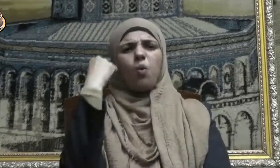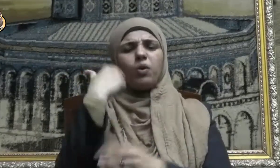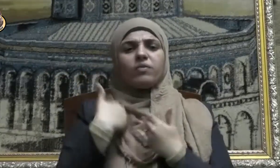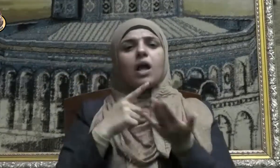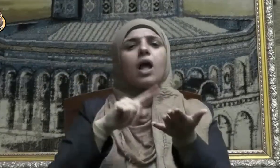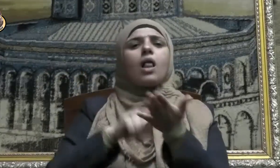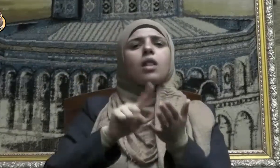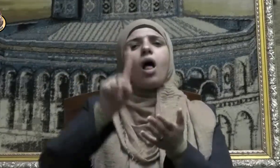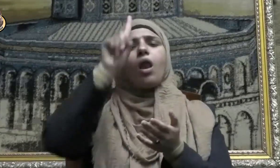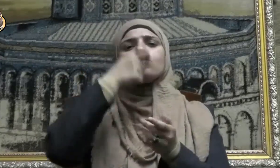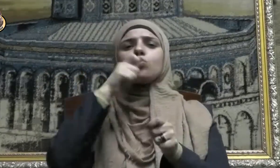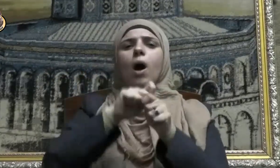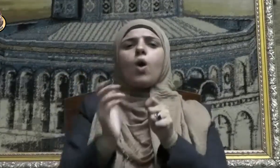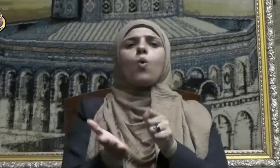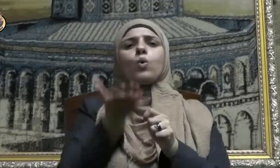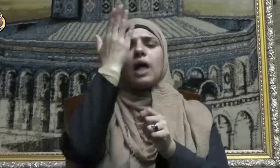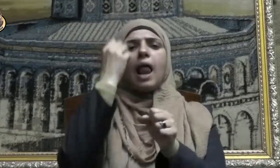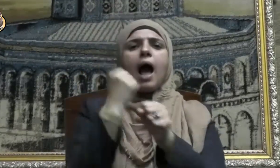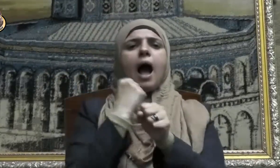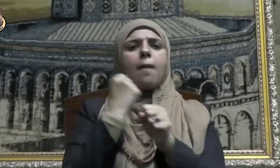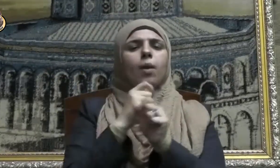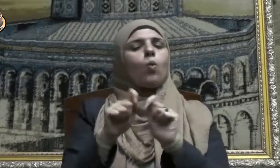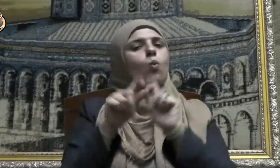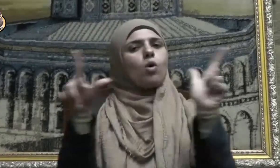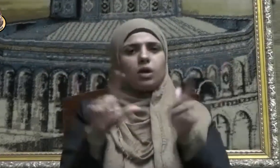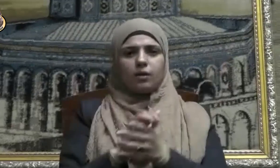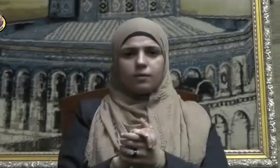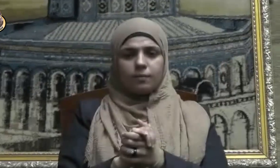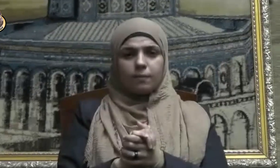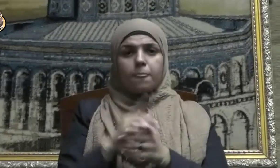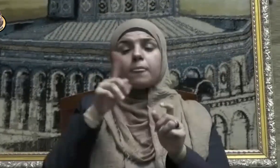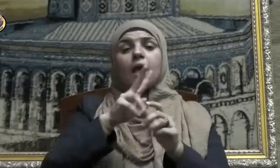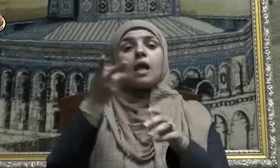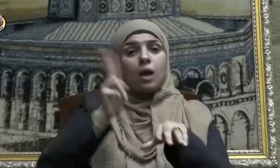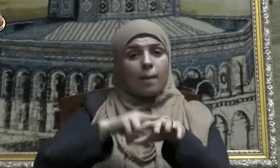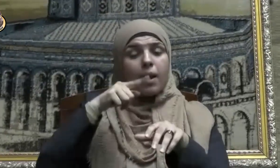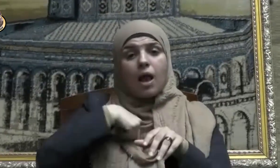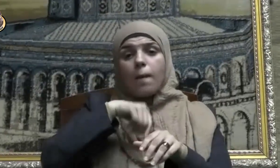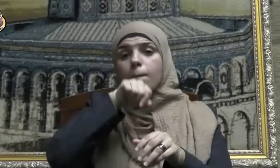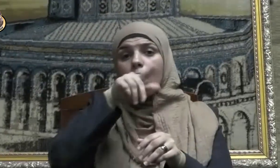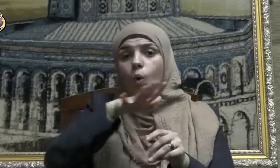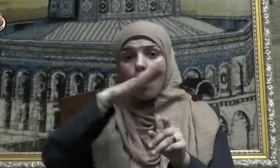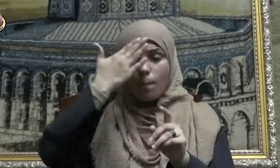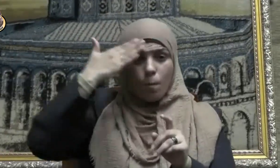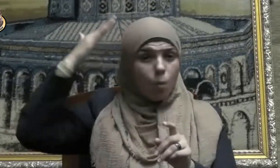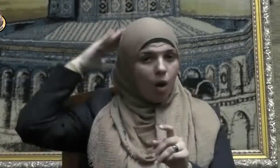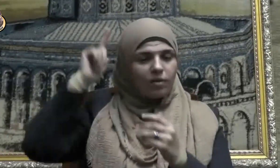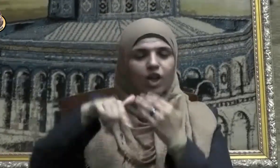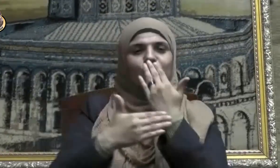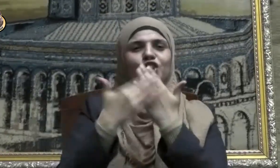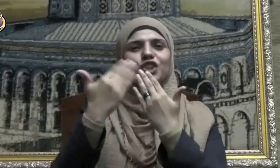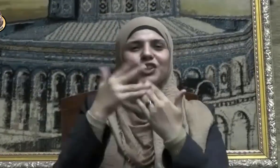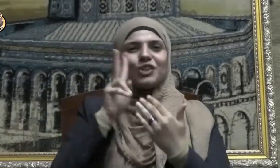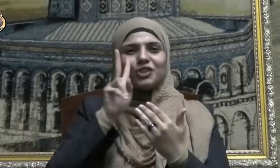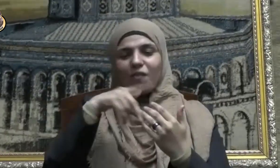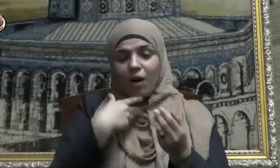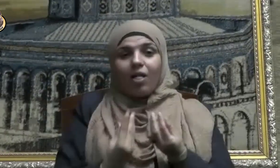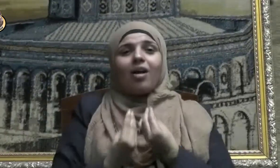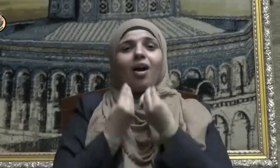بما يعملون محيط غير أن المنافقين الجدد قد ضموا إلى تلك الصفات